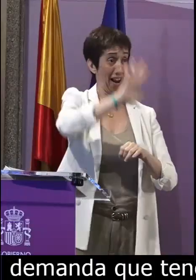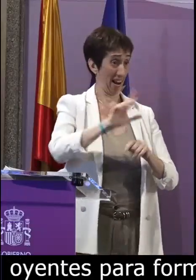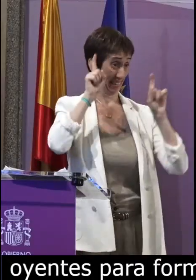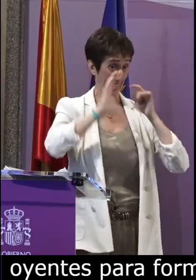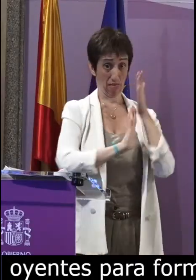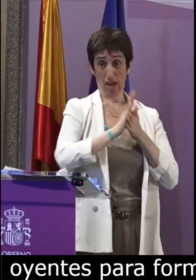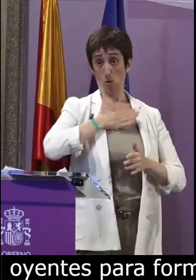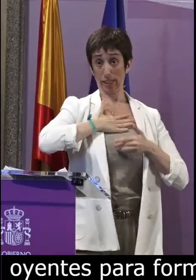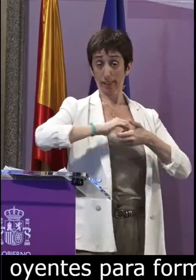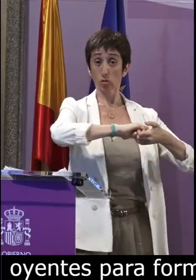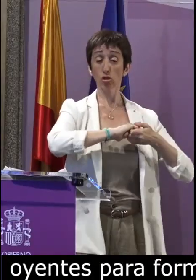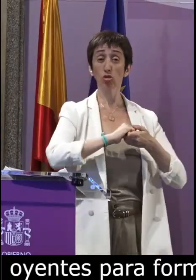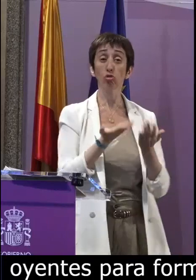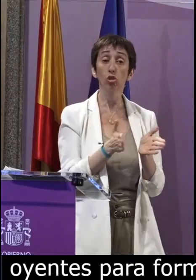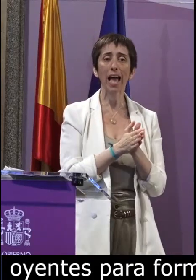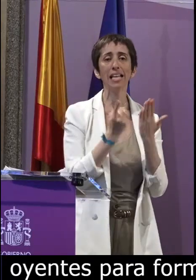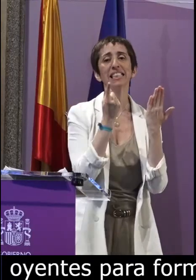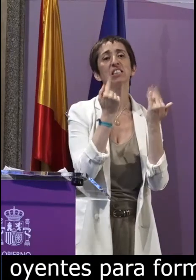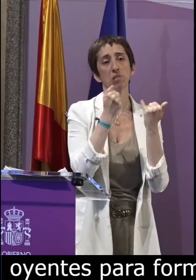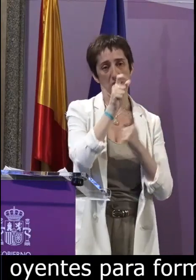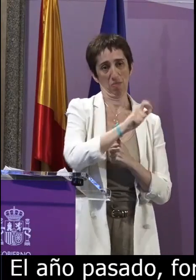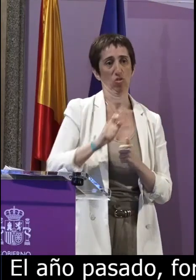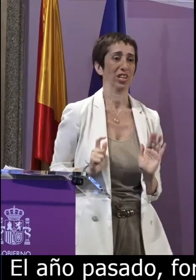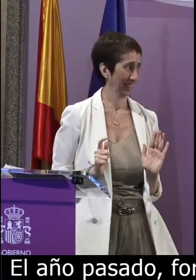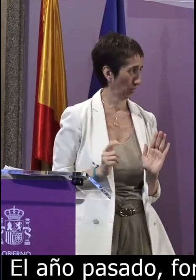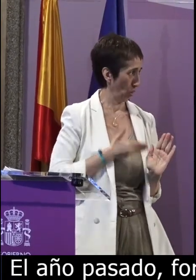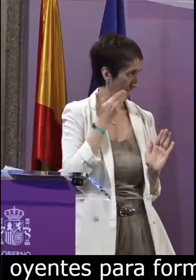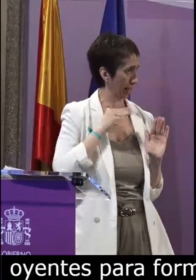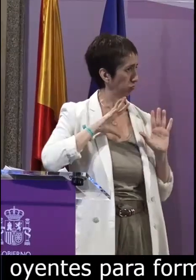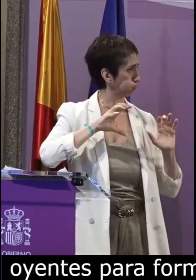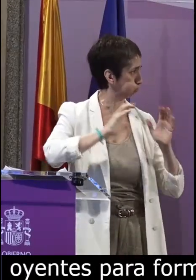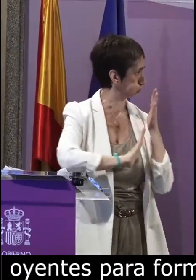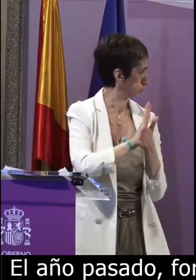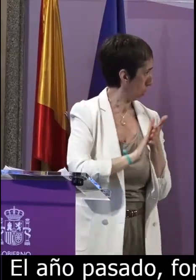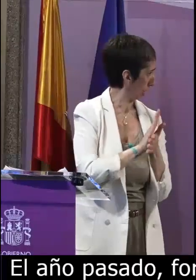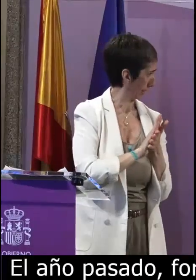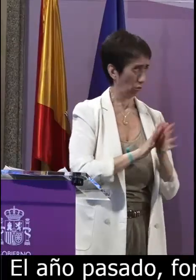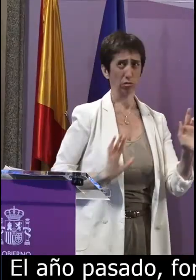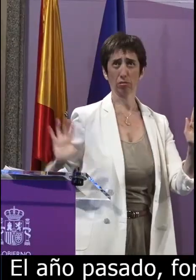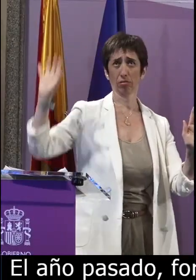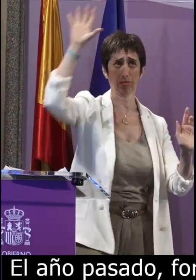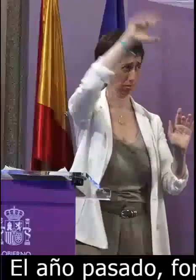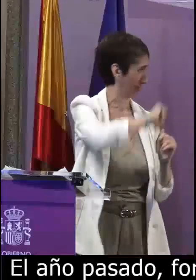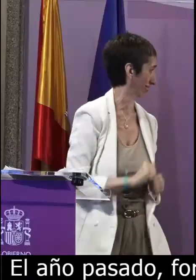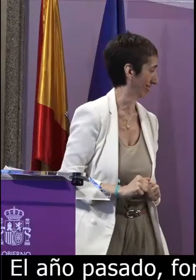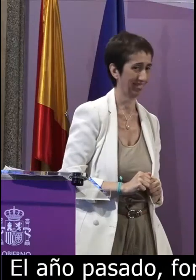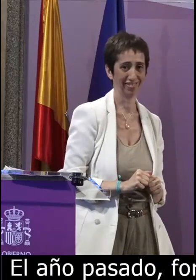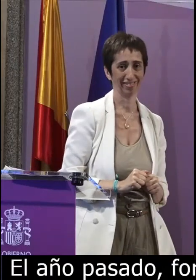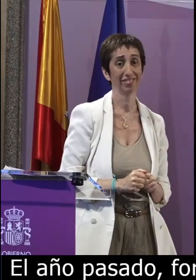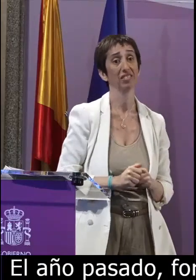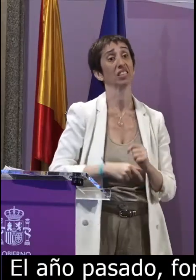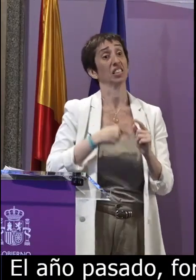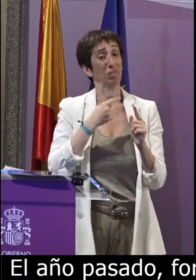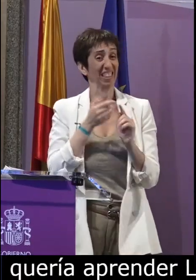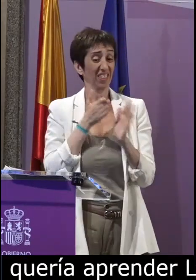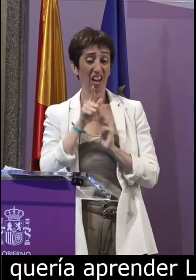aprender lengua de signos a través de nuestra red estatal de enseñanza en lengua de signos un total de 6.000 personas interesadas